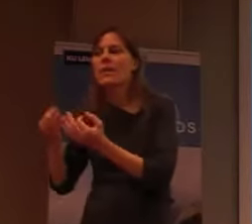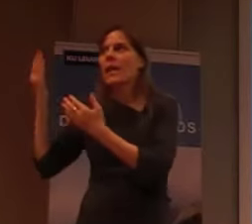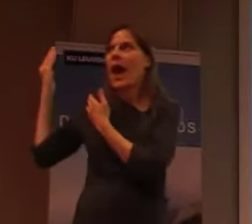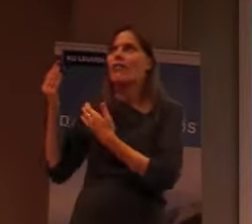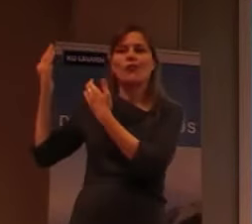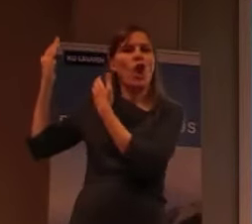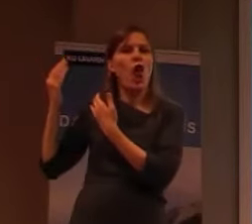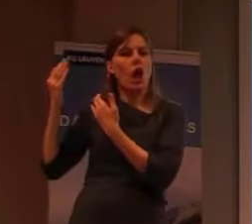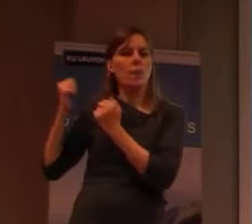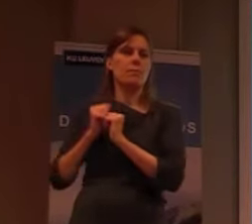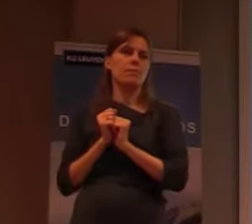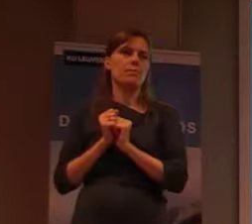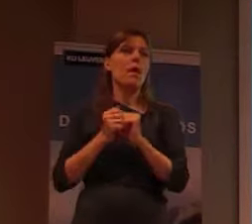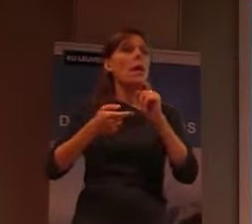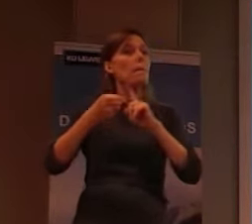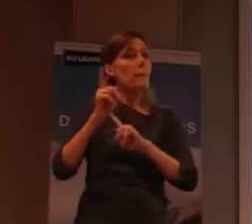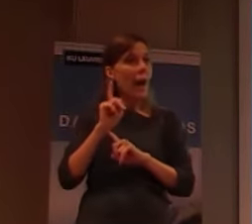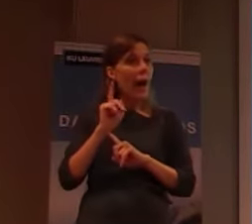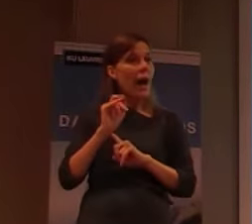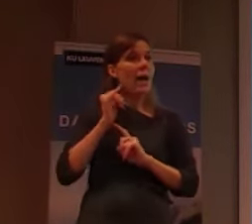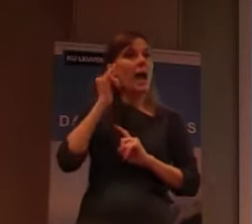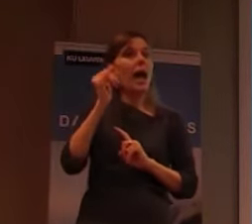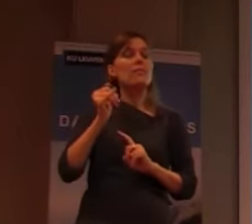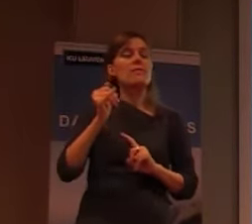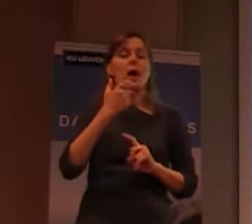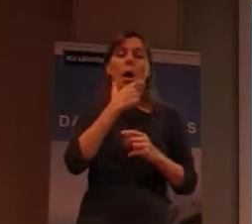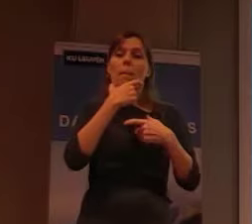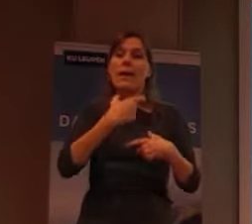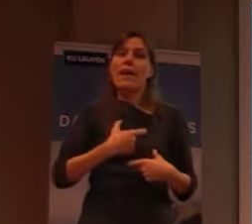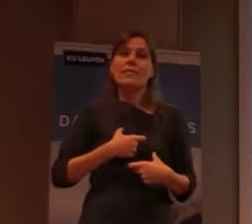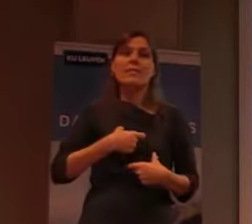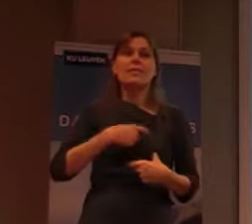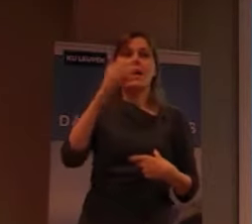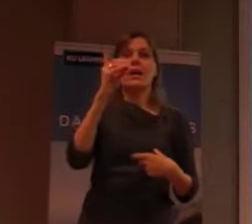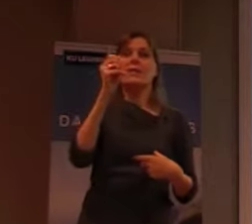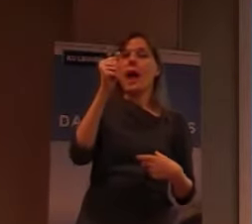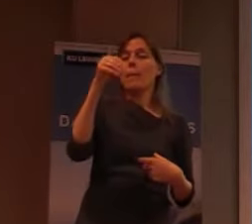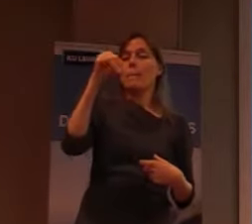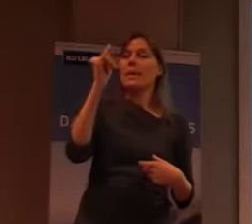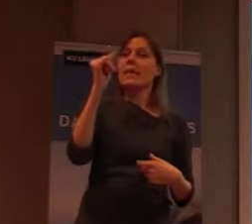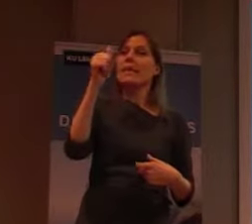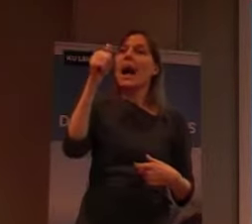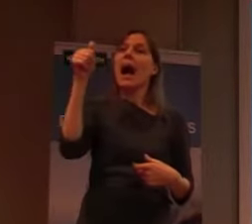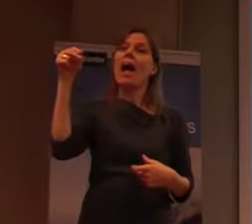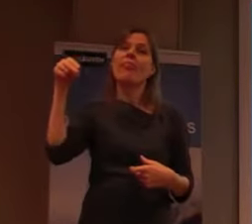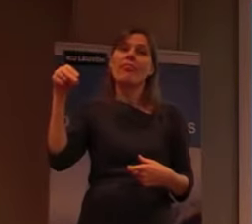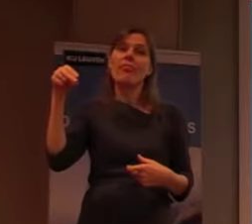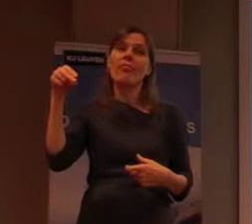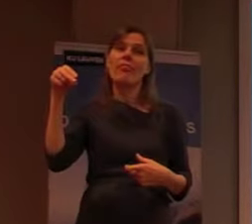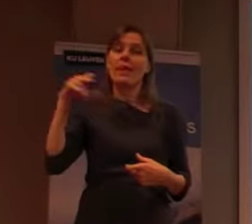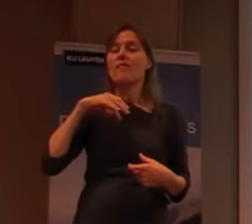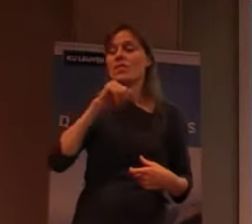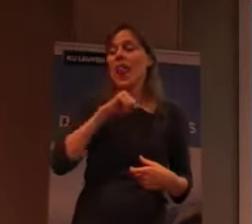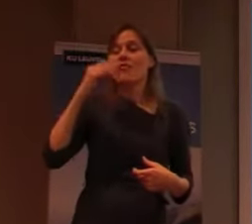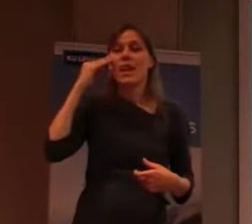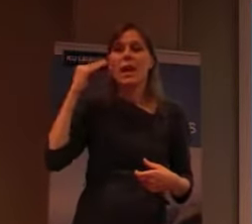is eigenlijk, met de dood van, Patadamiaan, dat heeft, voor een stuk veroorzaakt, van Patadamiaan, dat zelf, lepra,